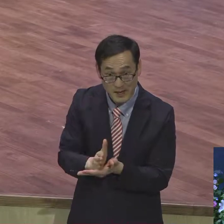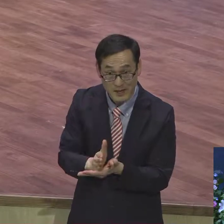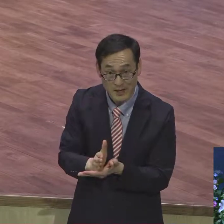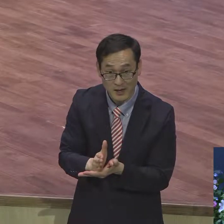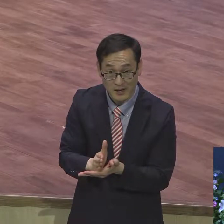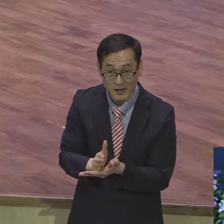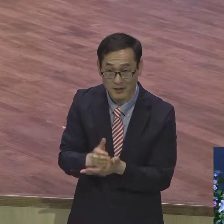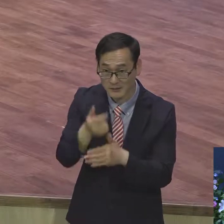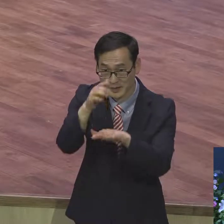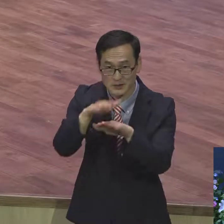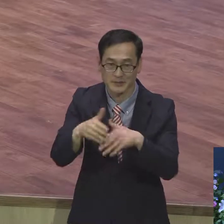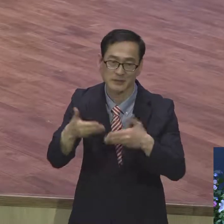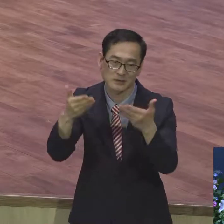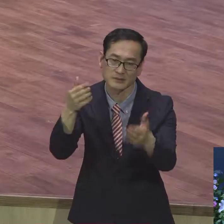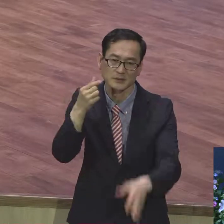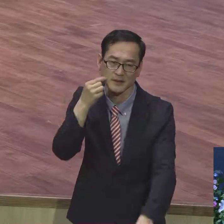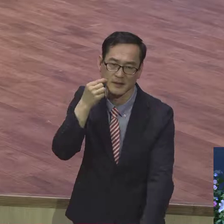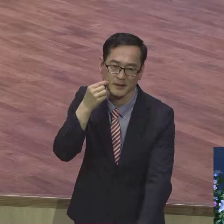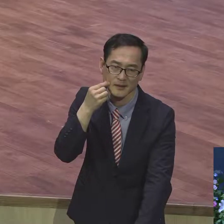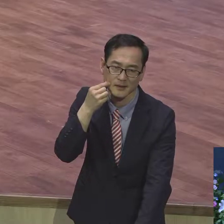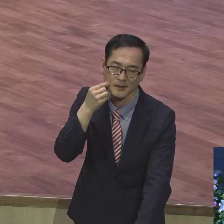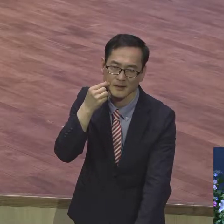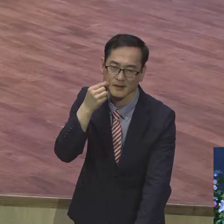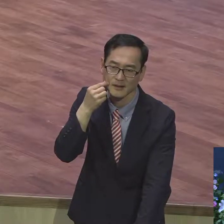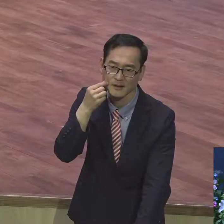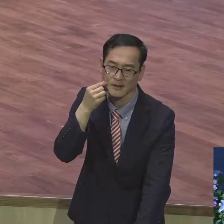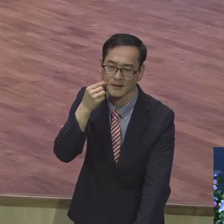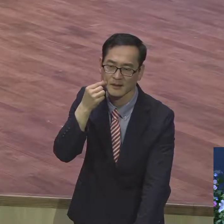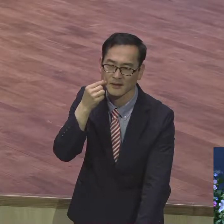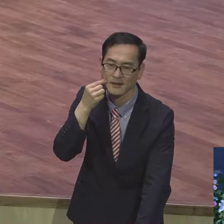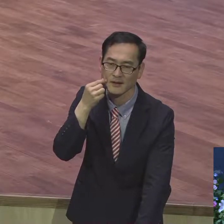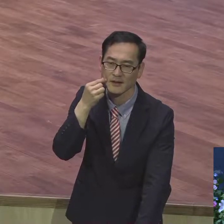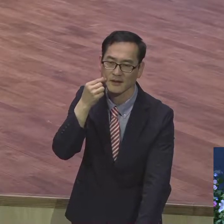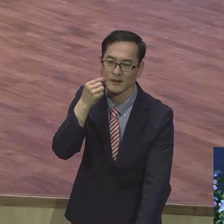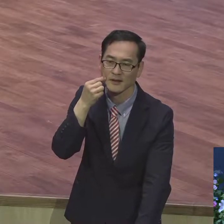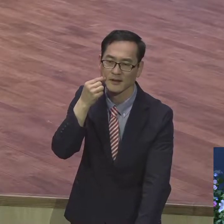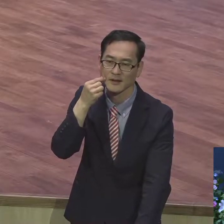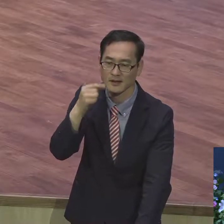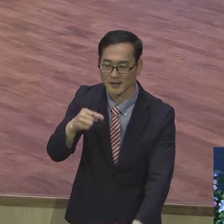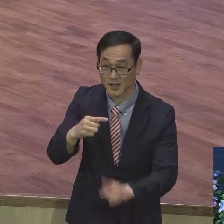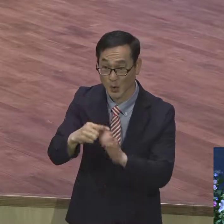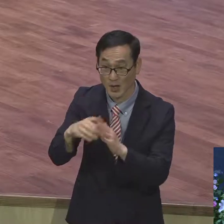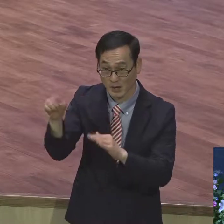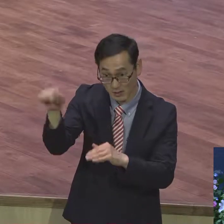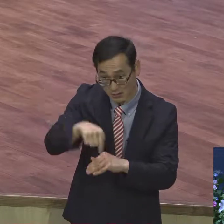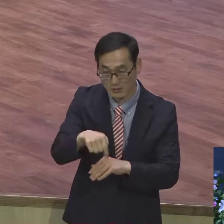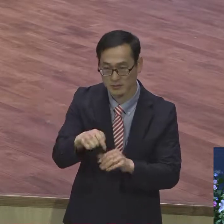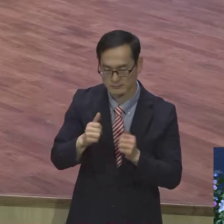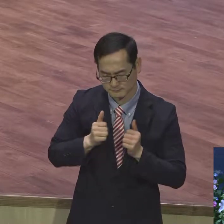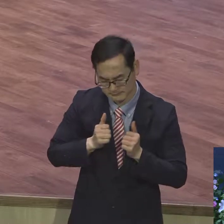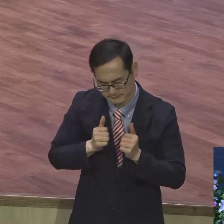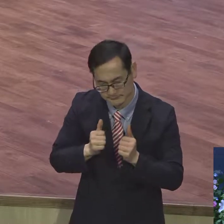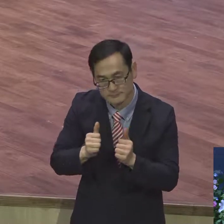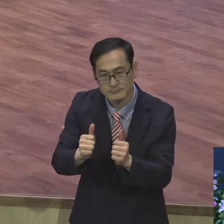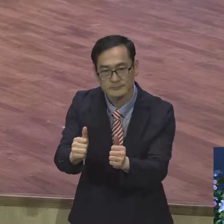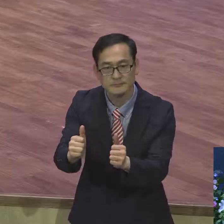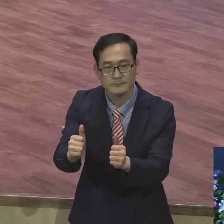어쩌다 한 번 두 번 몇 번 구정삼아 그냥 올 수 있지만 지속적으로 여러분처럼 1년 내내